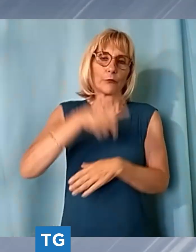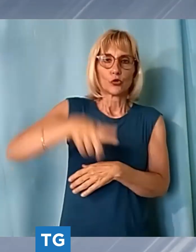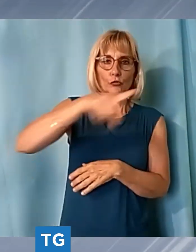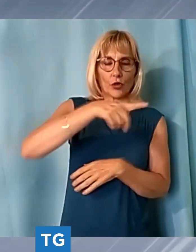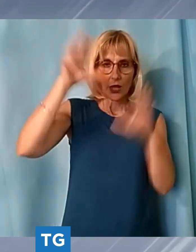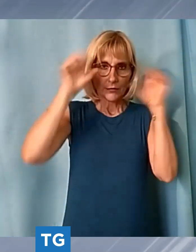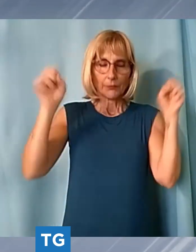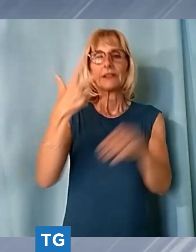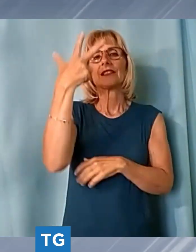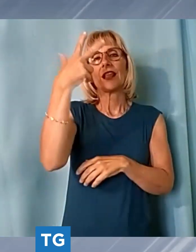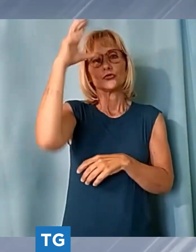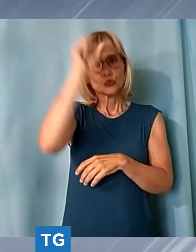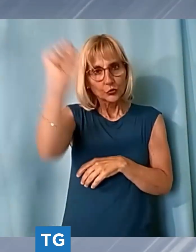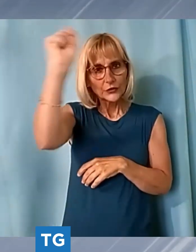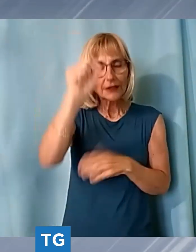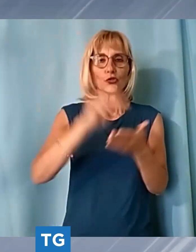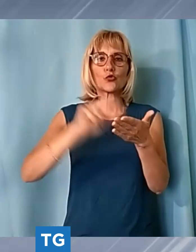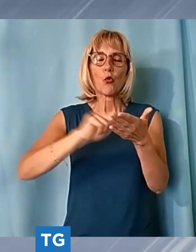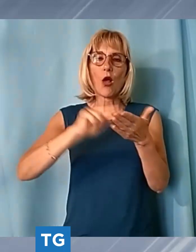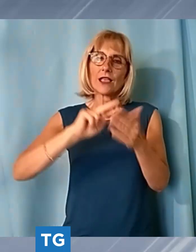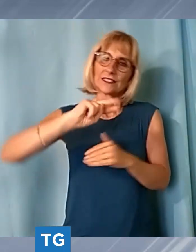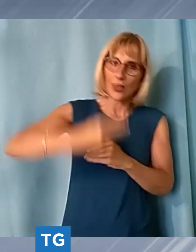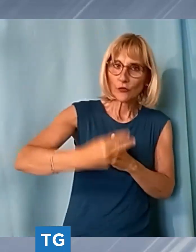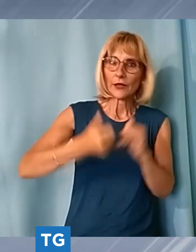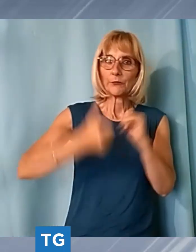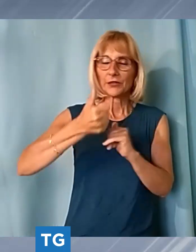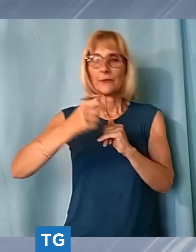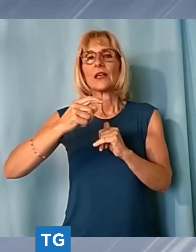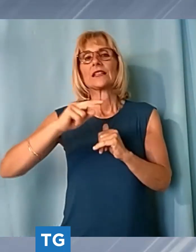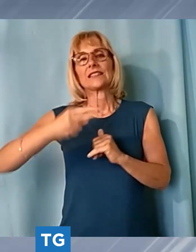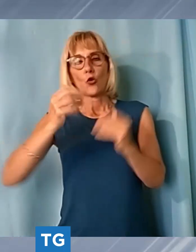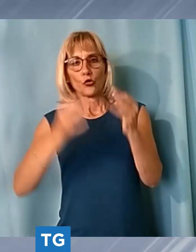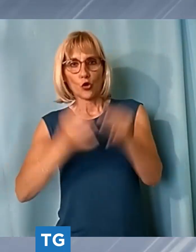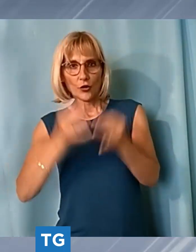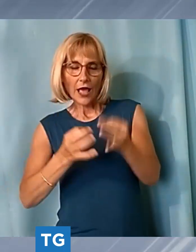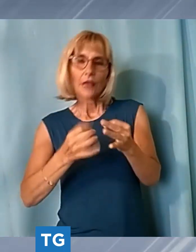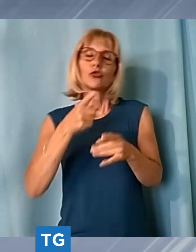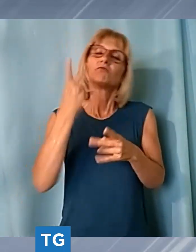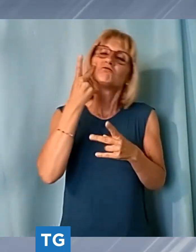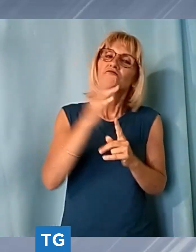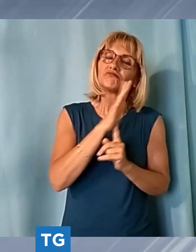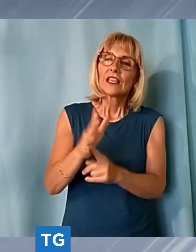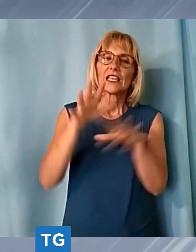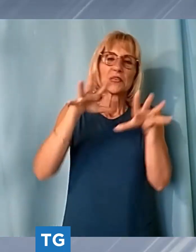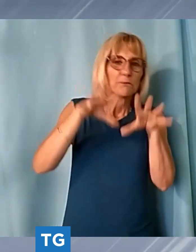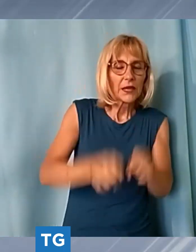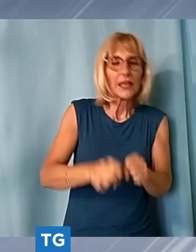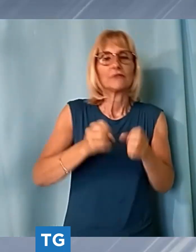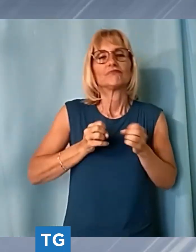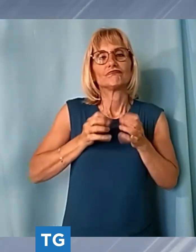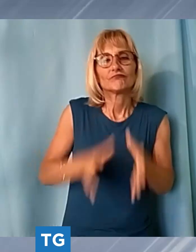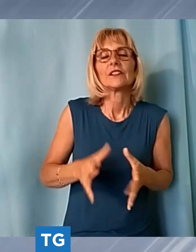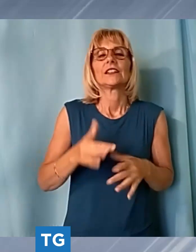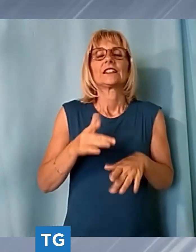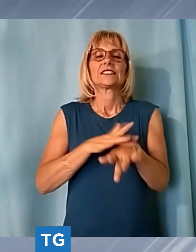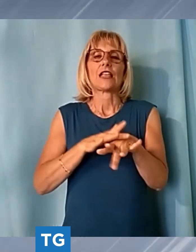di primo e secondo grado che nel corso dell'anno scolastico si sono distinti per generosità impegno e alto senso civico infine la